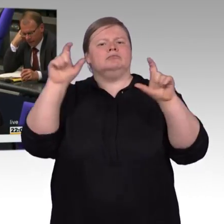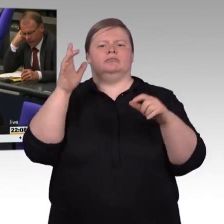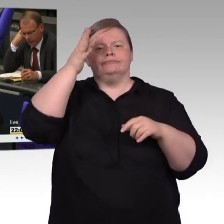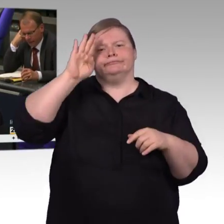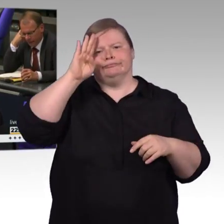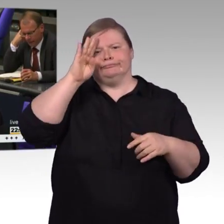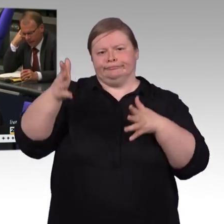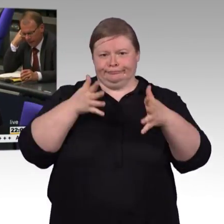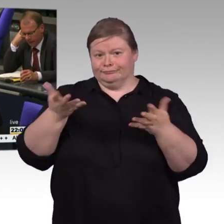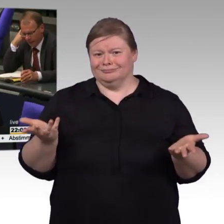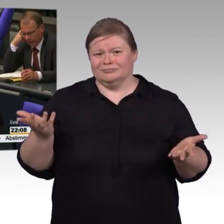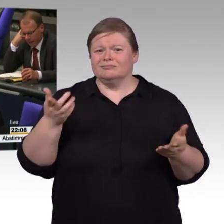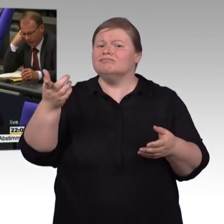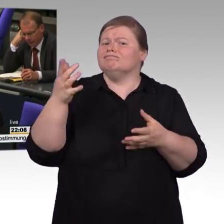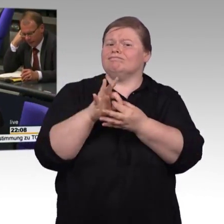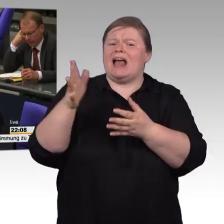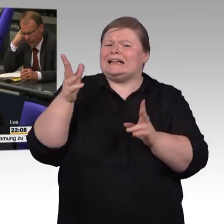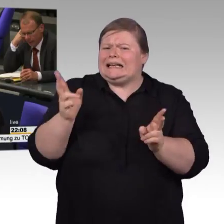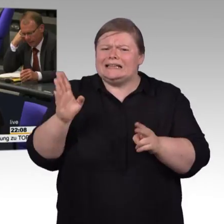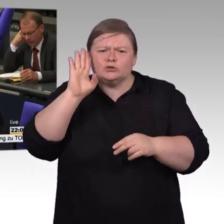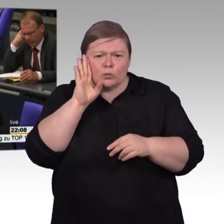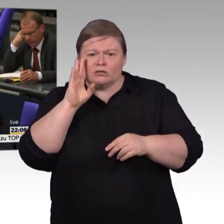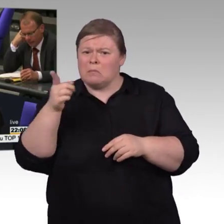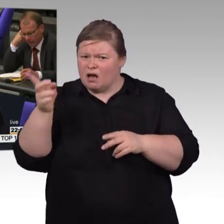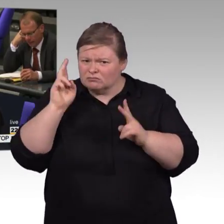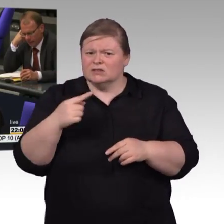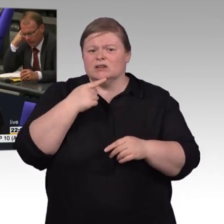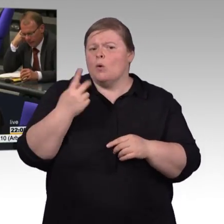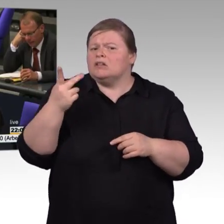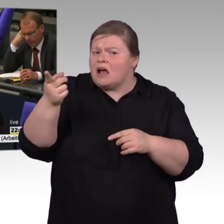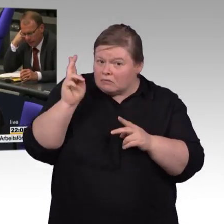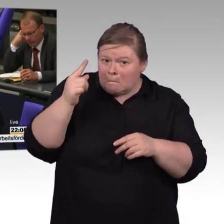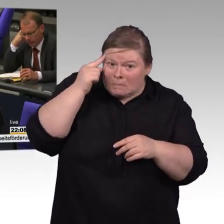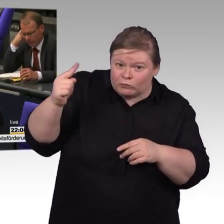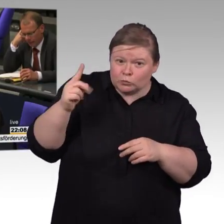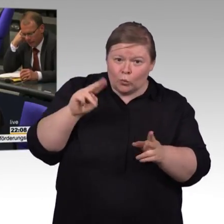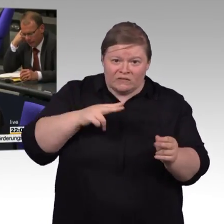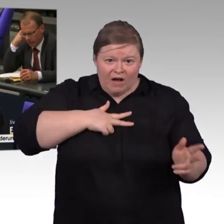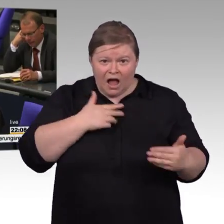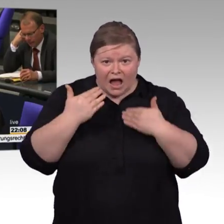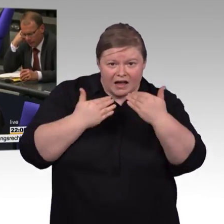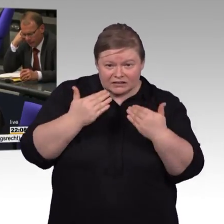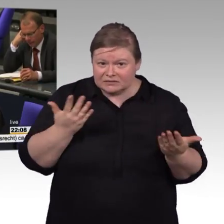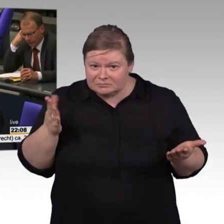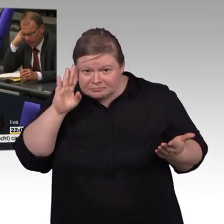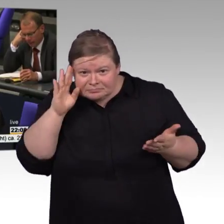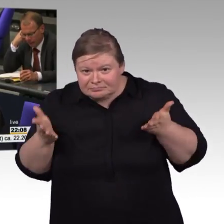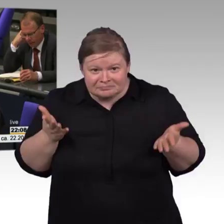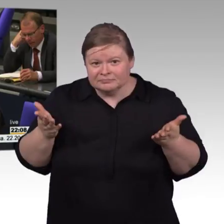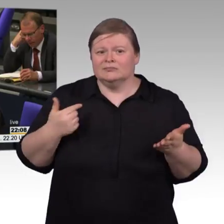dass ich die Barrierefreiheit, oder dass Sie die Barrierefreiheitsrichtlinie als schwachsinnig bezeichnet hätten, sondern ich habe gesagt, dass Sie in einer behindertenpolitischen Debatte, in die Sie